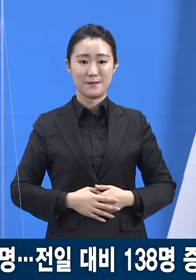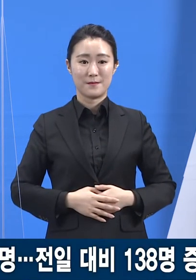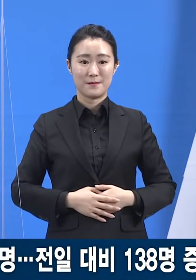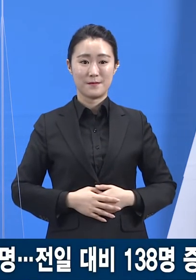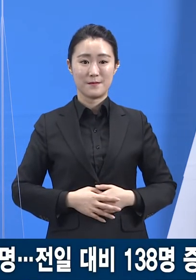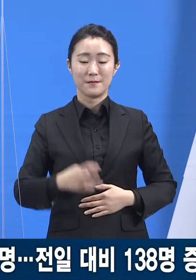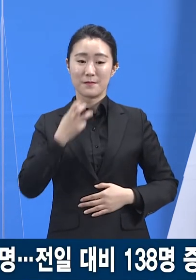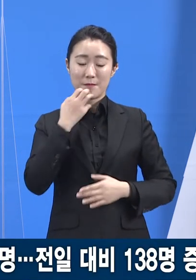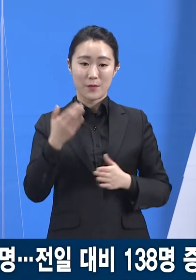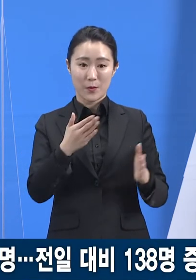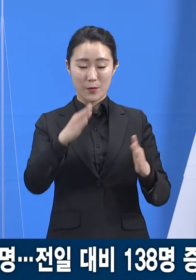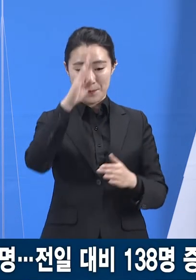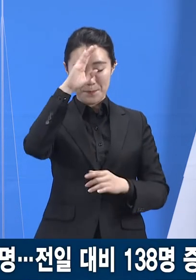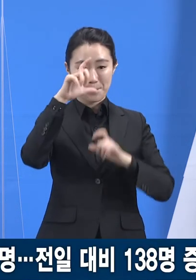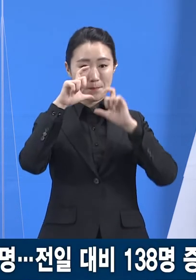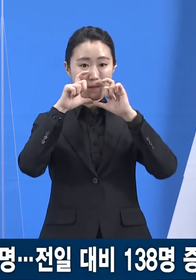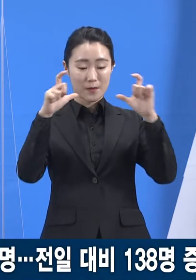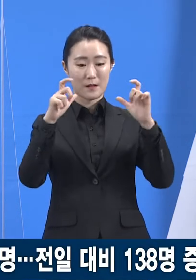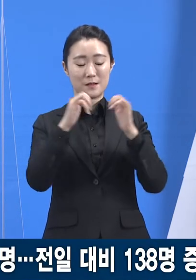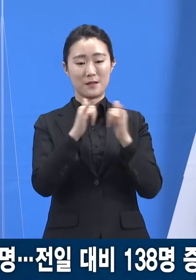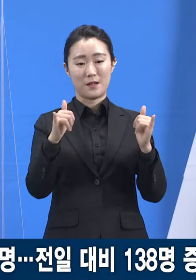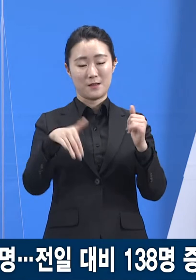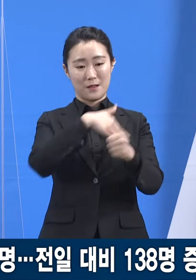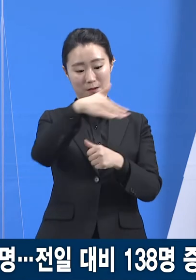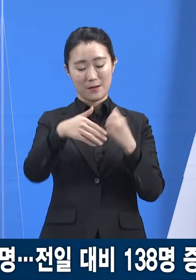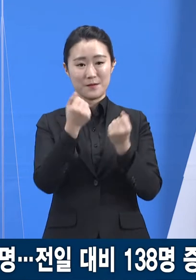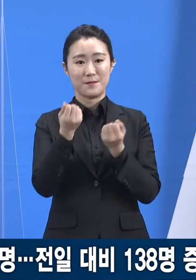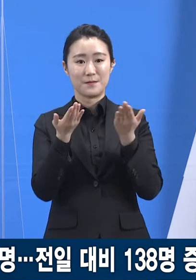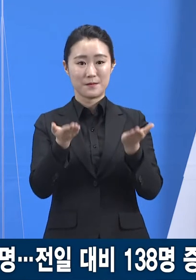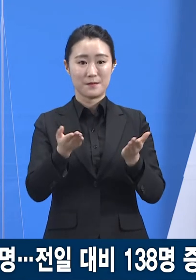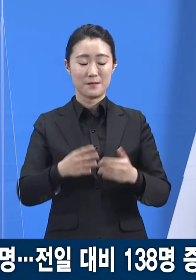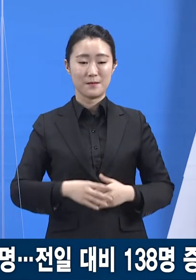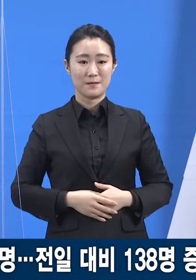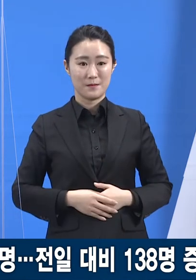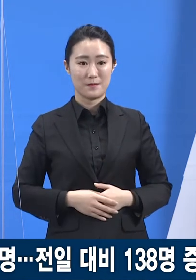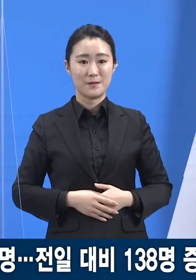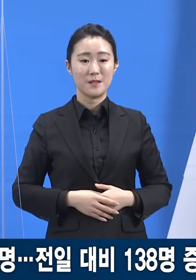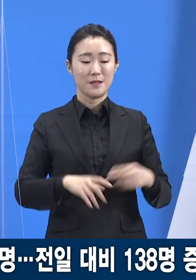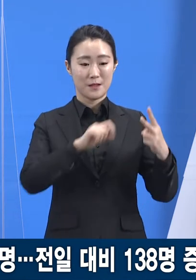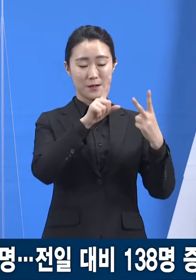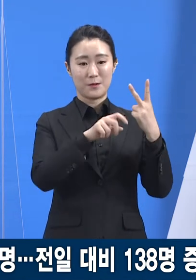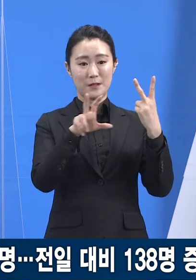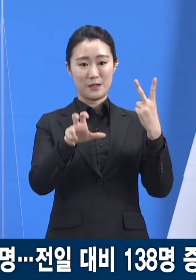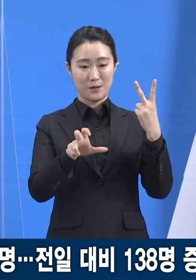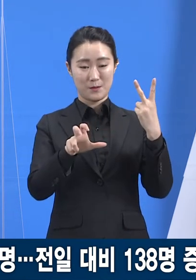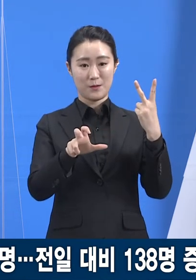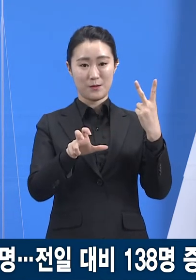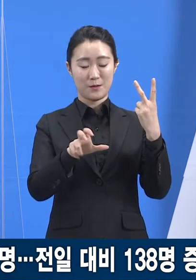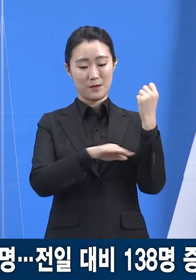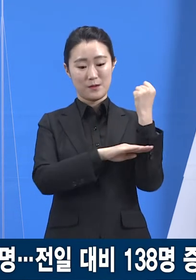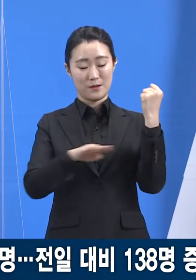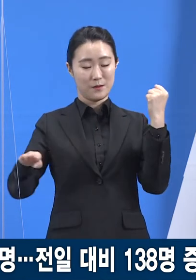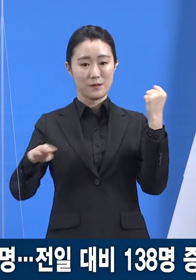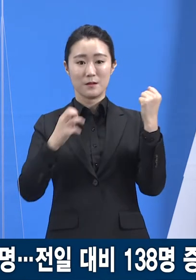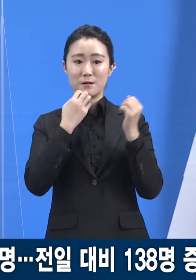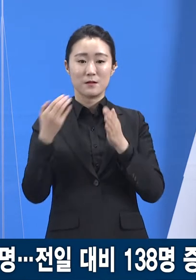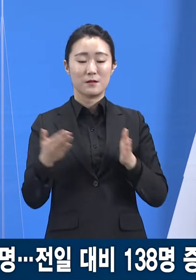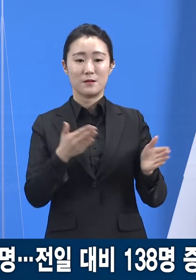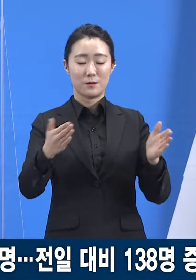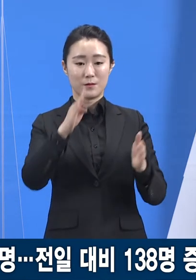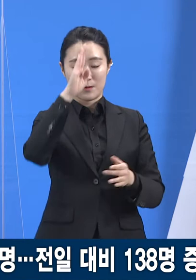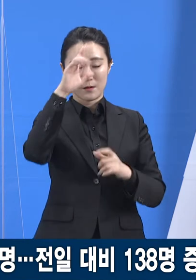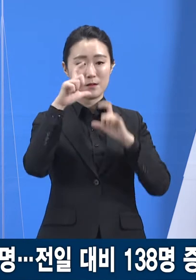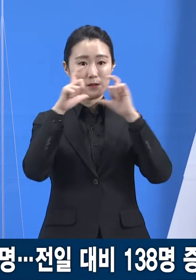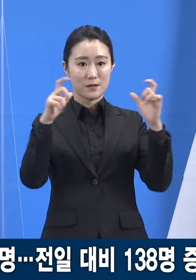경기도의 확진자 발생 현황입니다. 2월 25일 0시 기준, 경기도의 확진자 수는 전일 오전